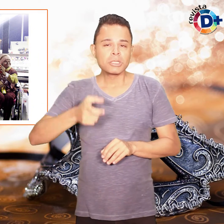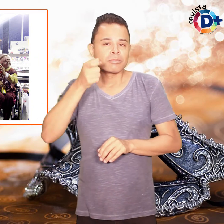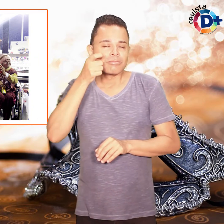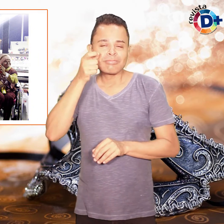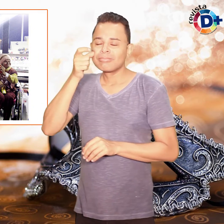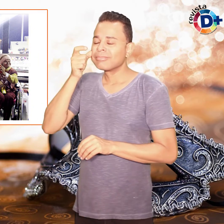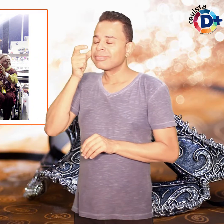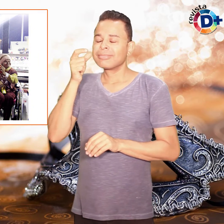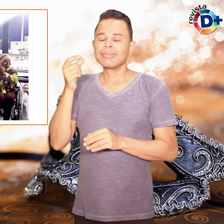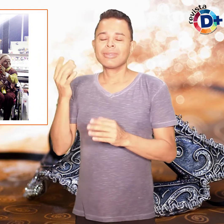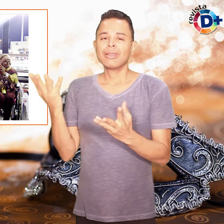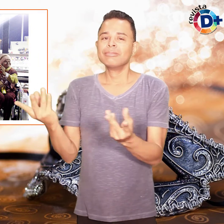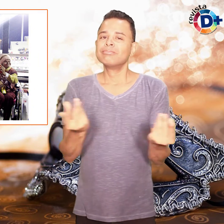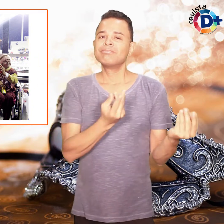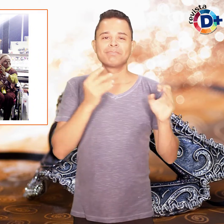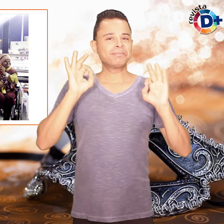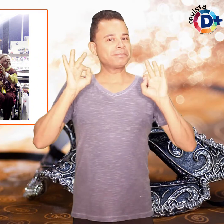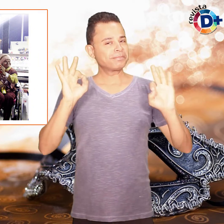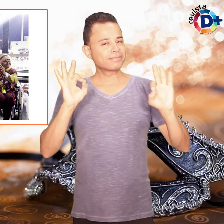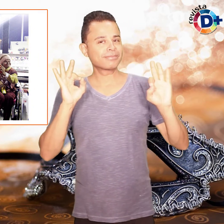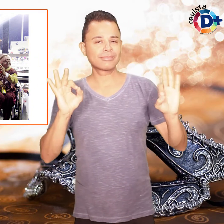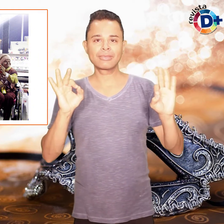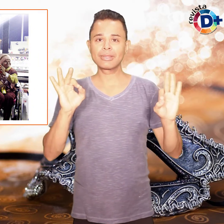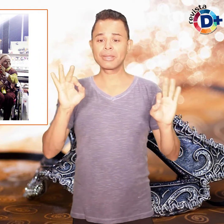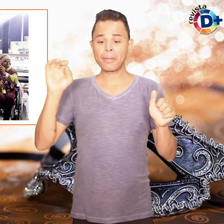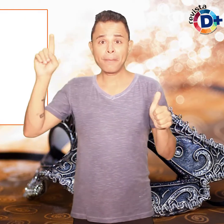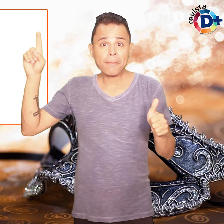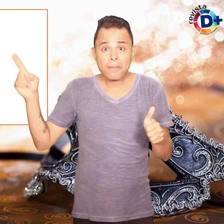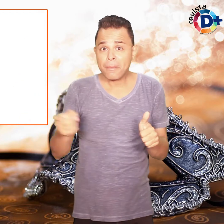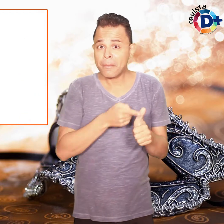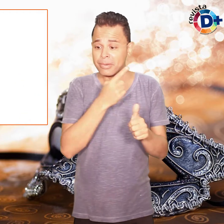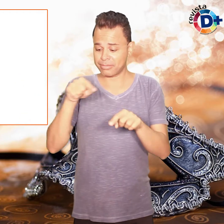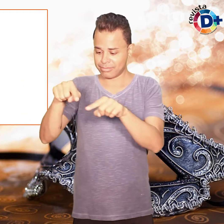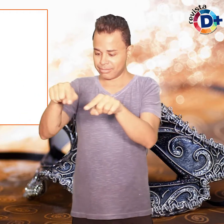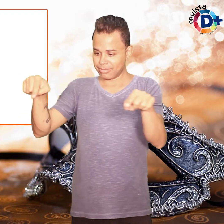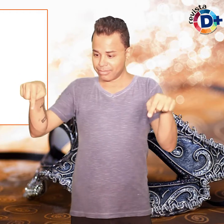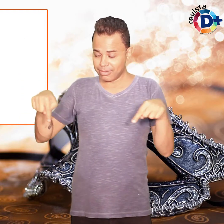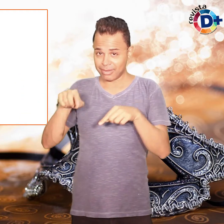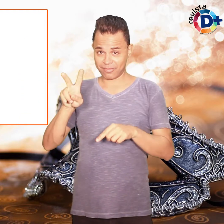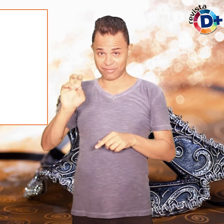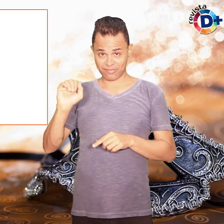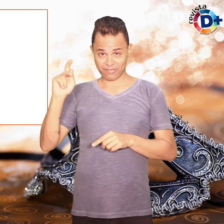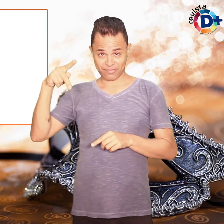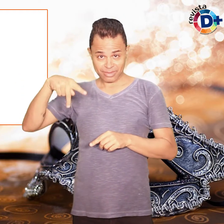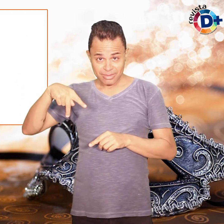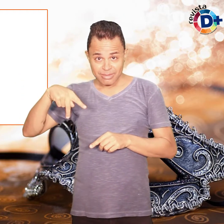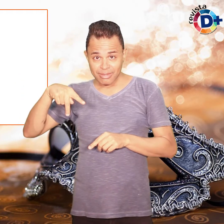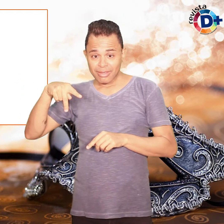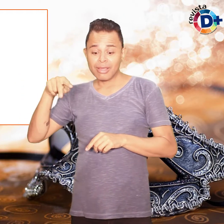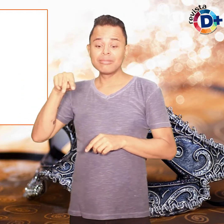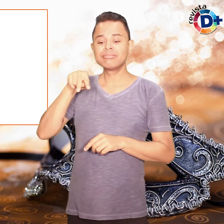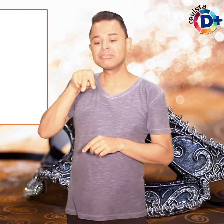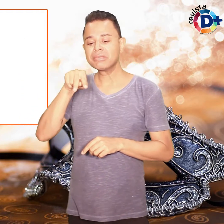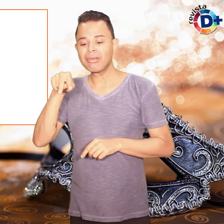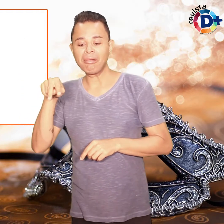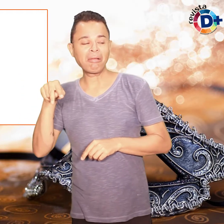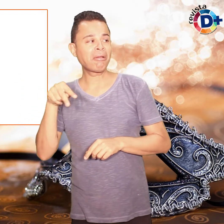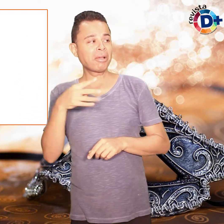Isso é maravilhoso! Eu nunca tinha vindo em um camarote. Tem pessoas interessantes